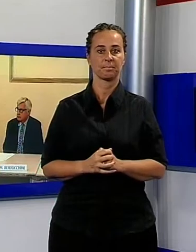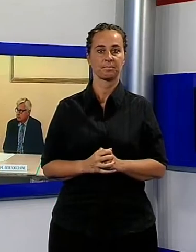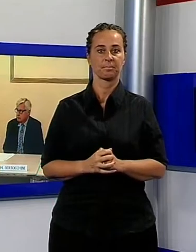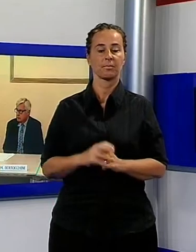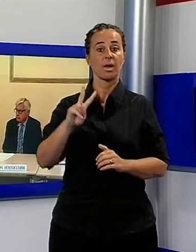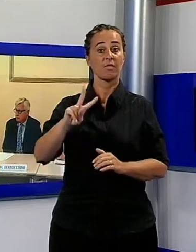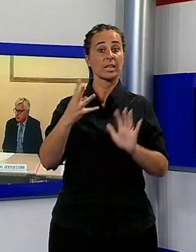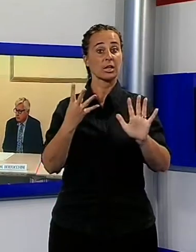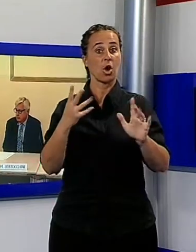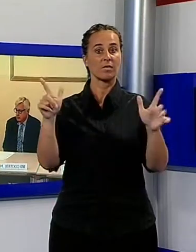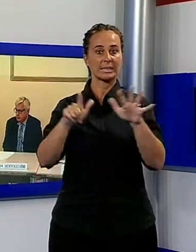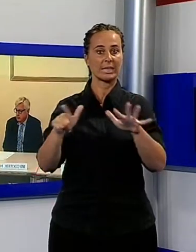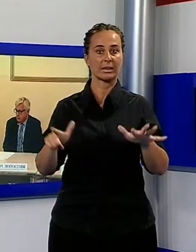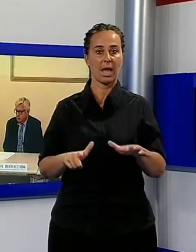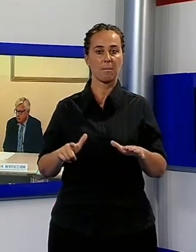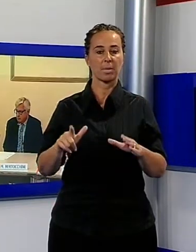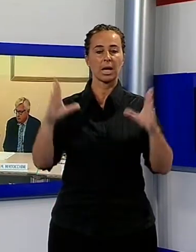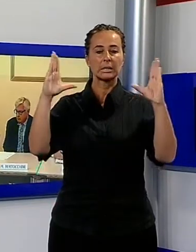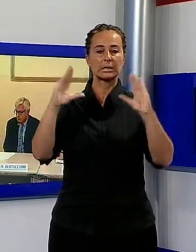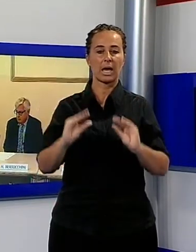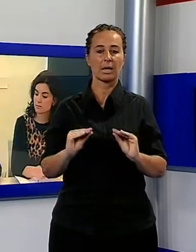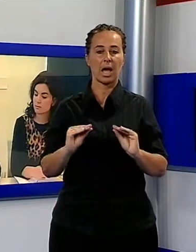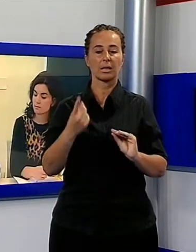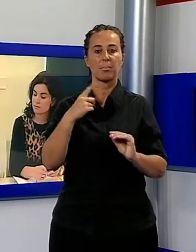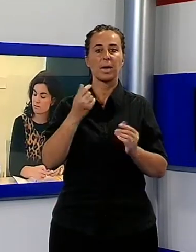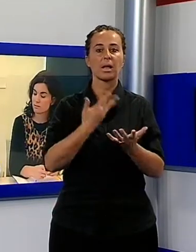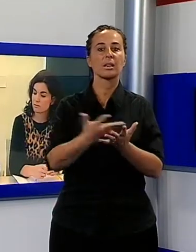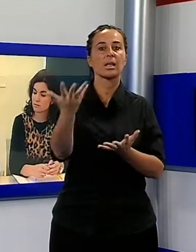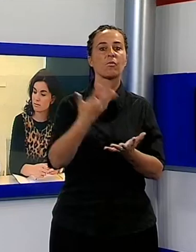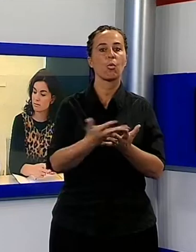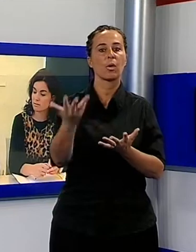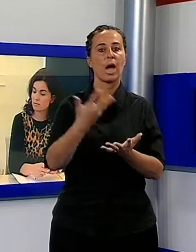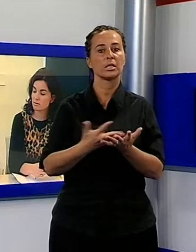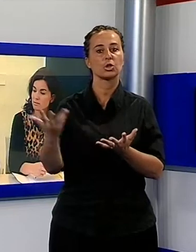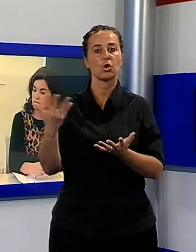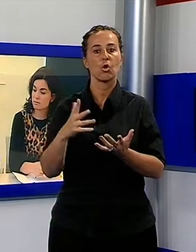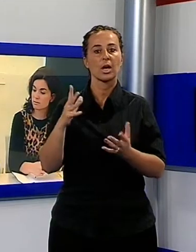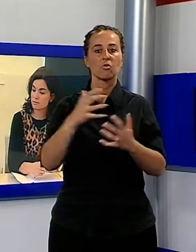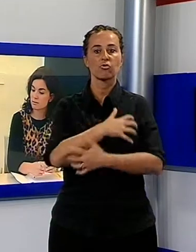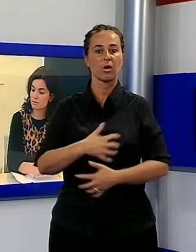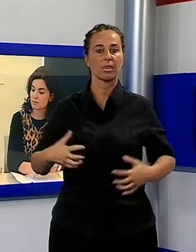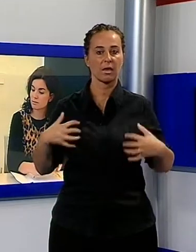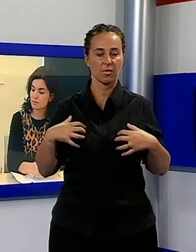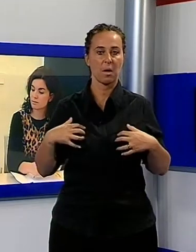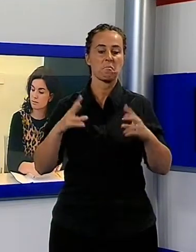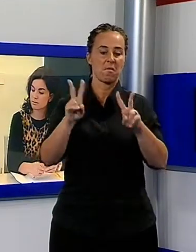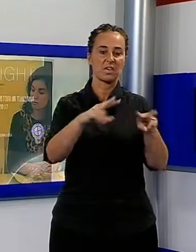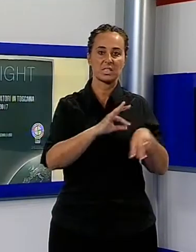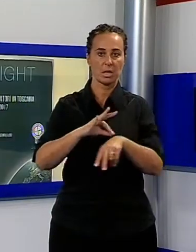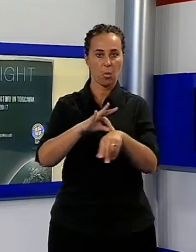settembre, la serata dedicata alla divulgazione scientifica con conferenze e visite guidate, laboratori organizzata da IMT.